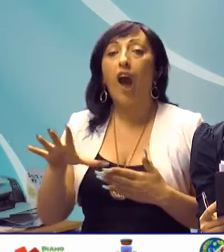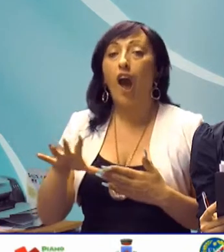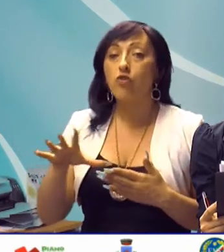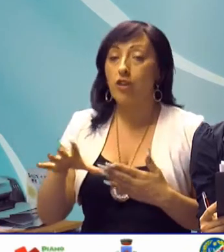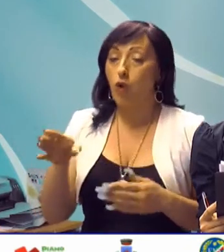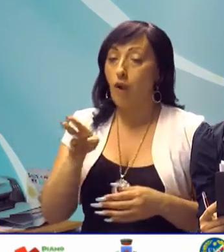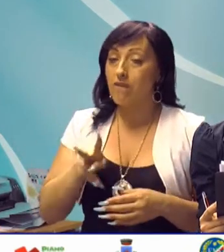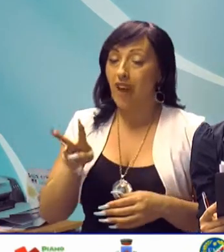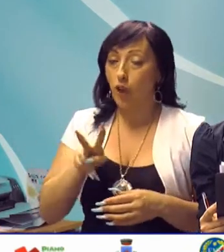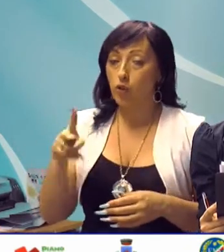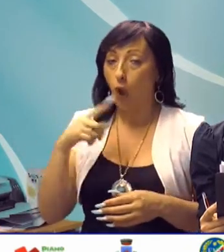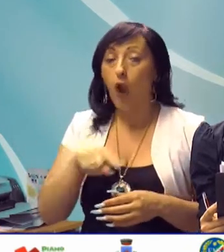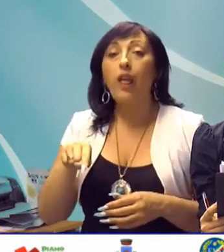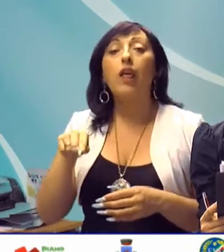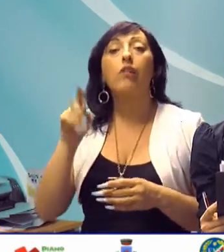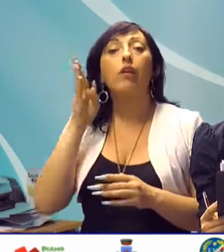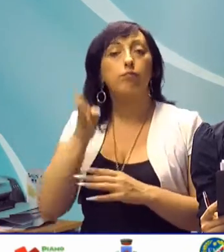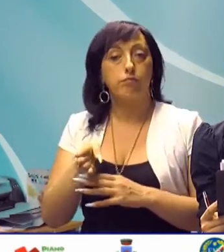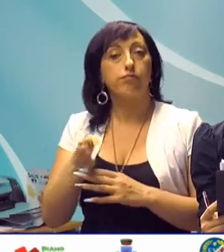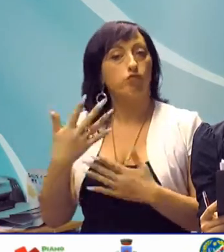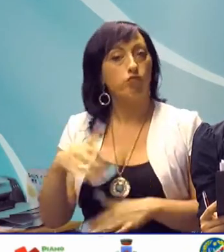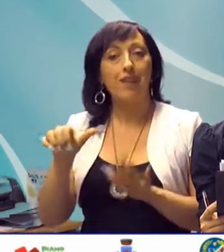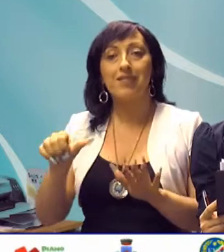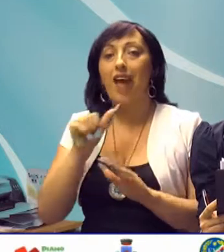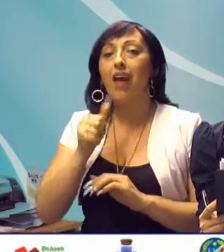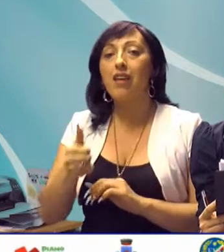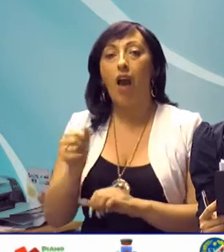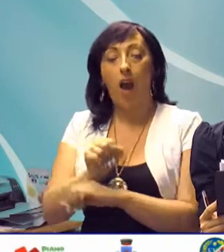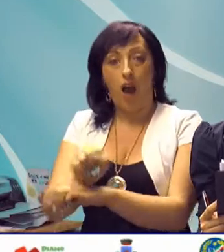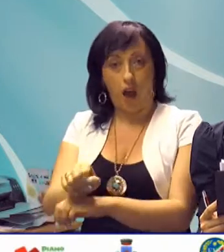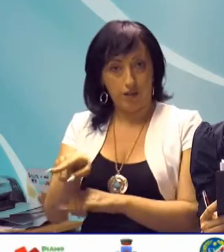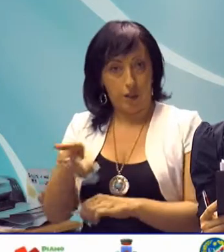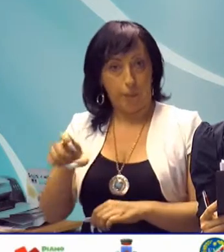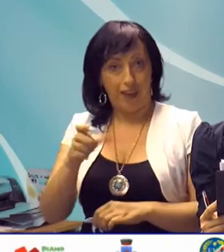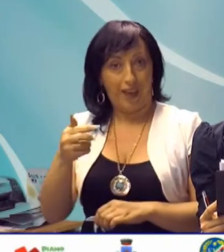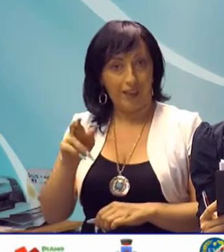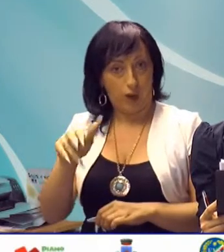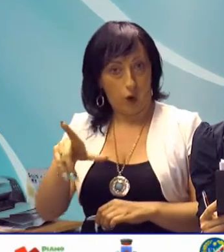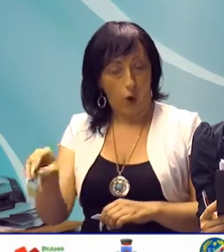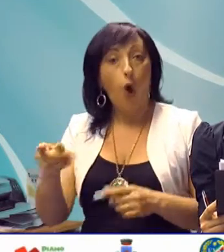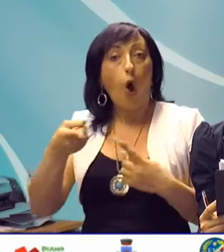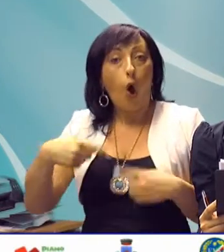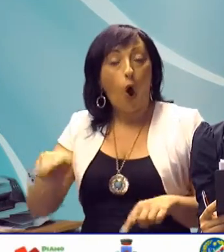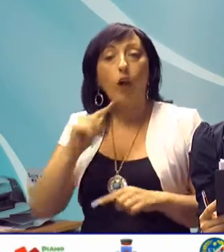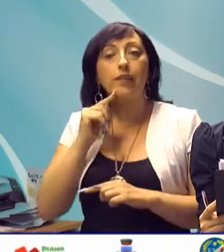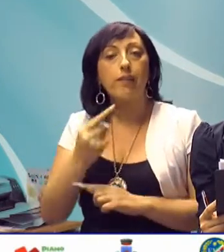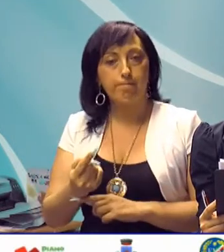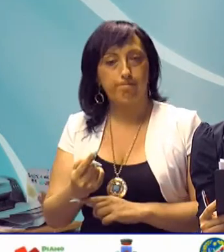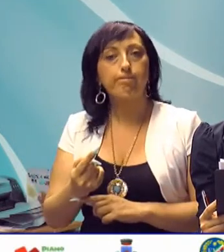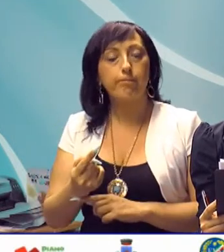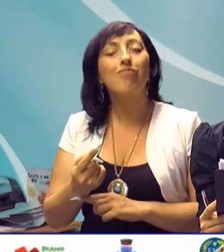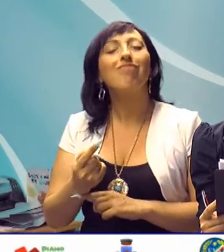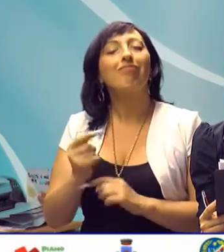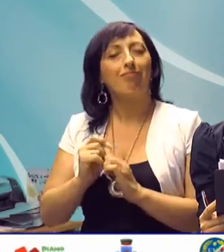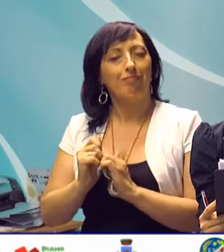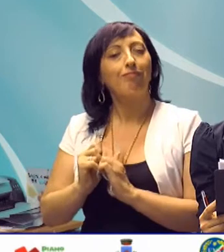Verdoliva, che ha condannato a sei anni Petrillo. La Corte in pratica ha ritenuto, a differenza